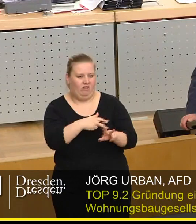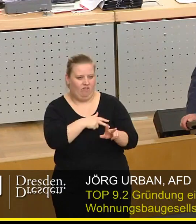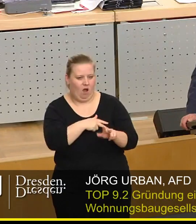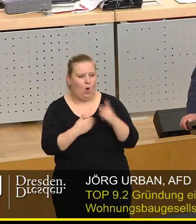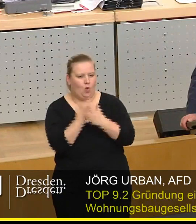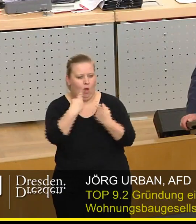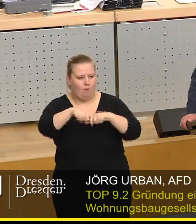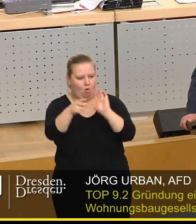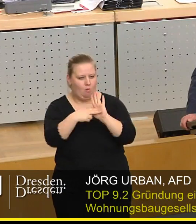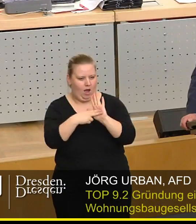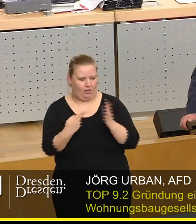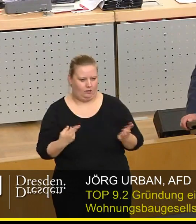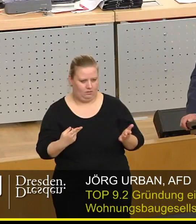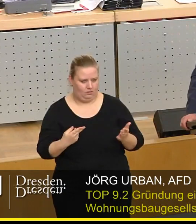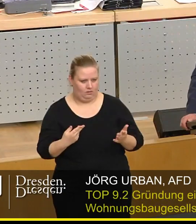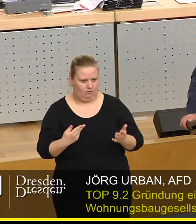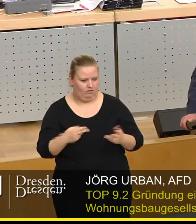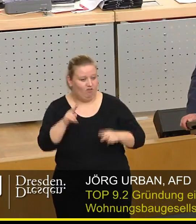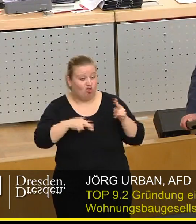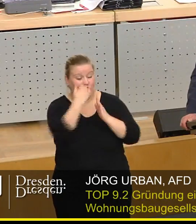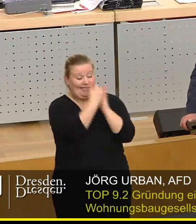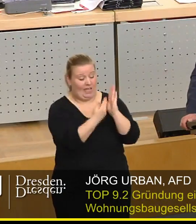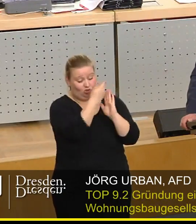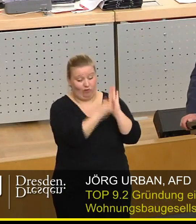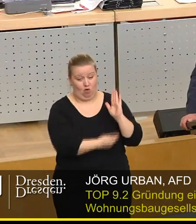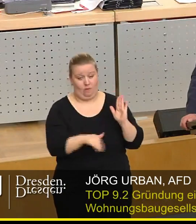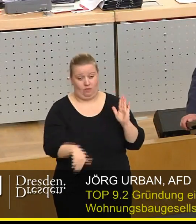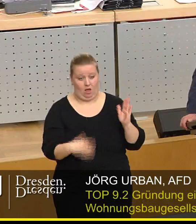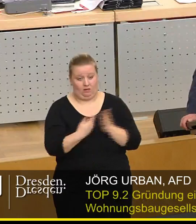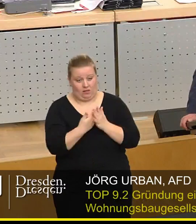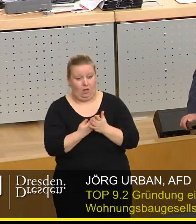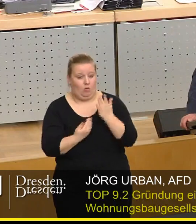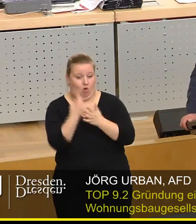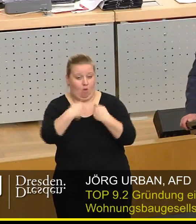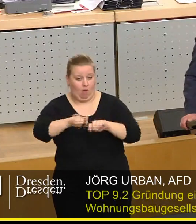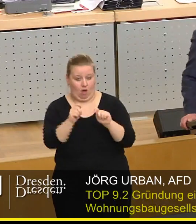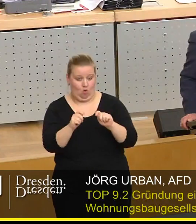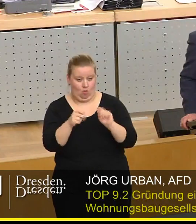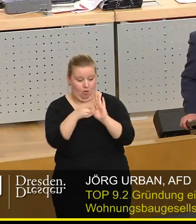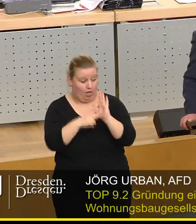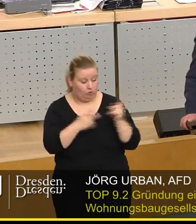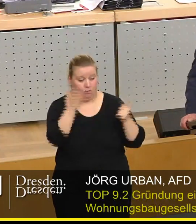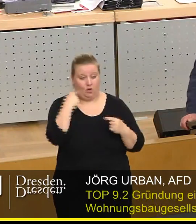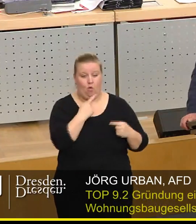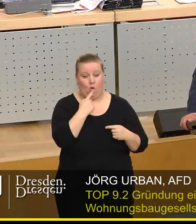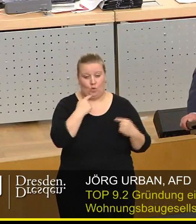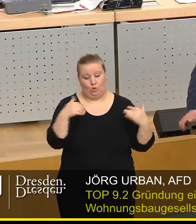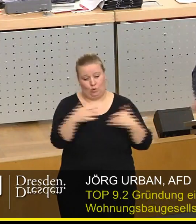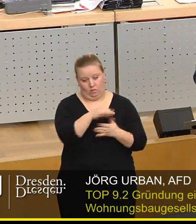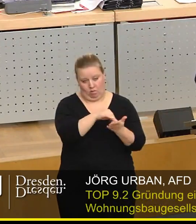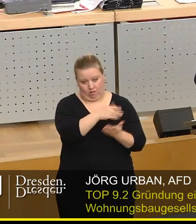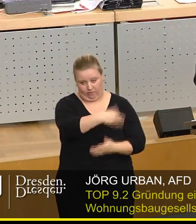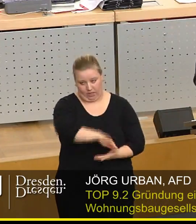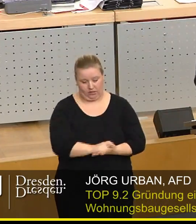gestiegenen Neubaupreisen auf Grund diverser gesetzlicher Vorgaben, an denen auch Rot-Rot-Grün tatkräftig beteiligt war.